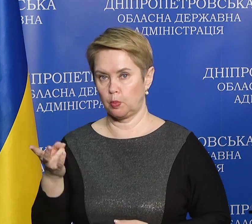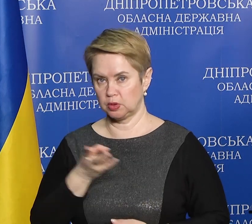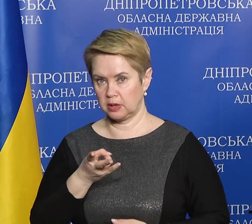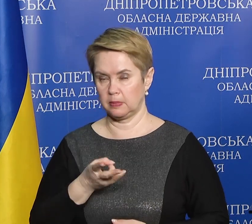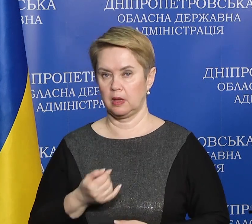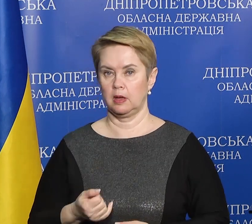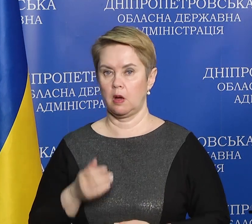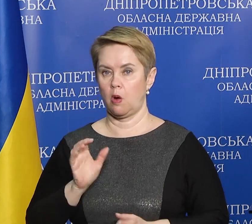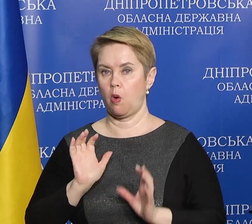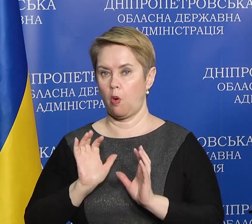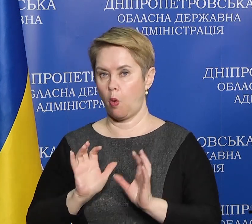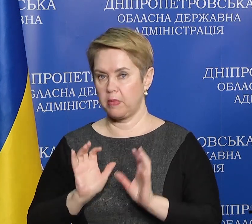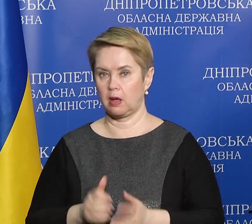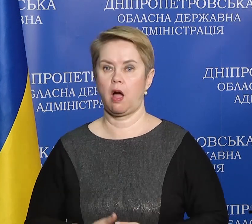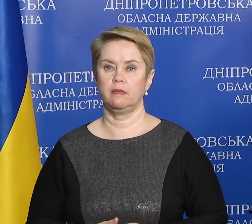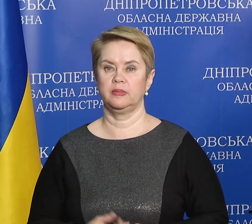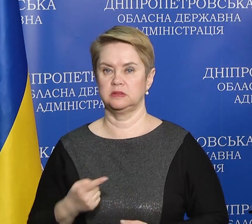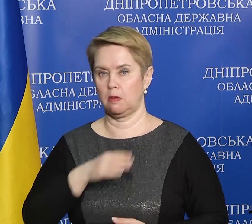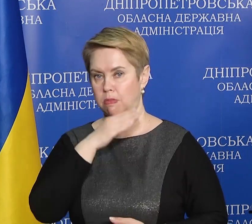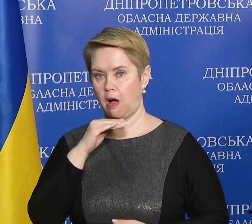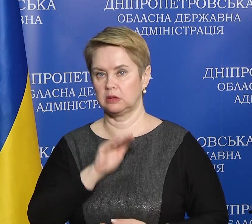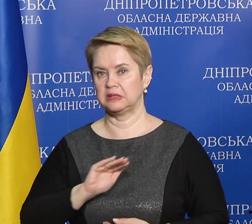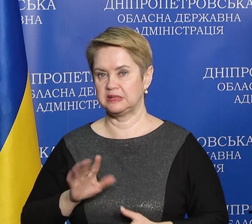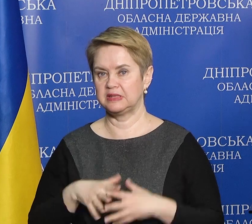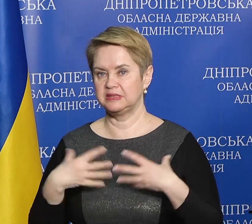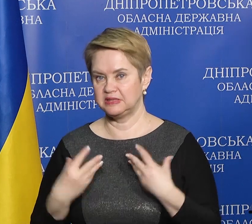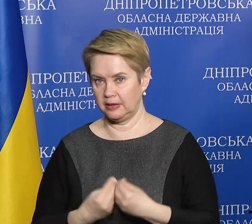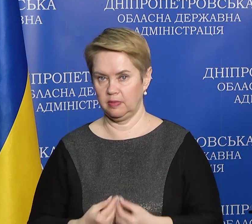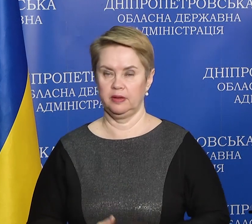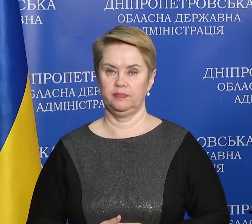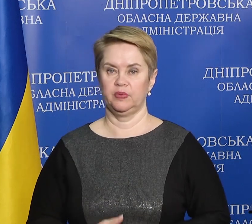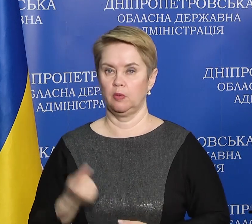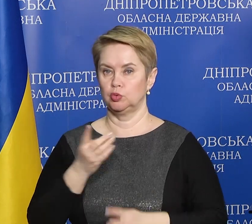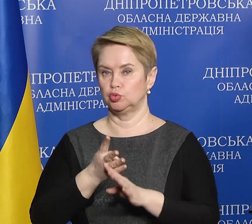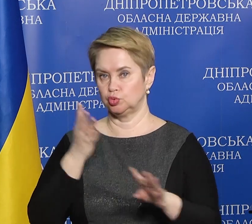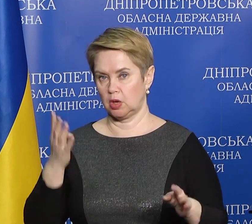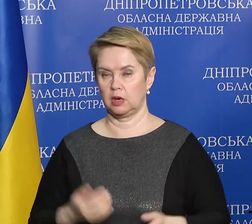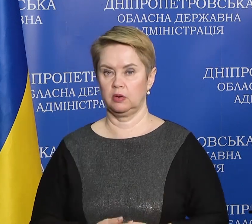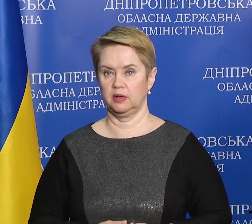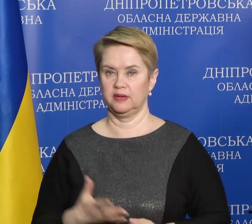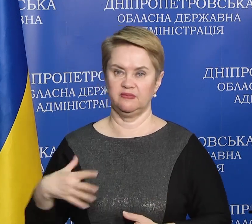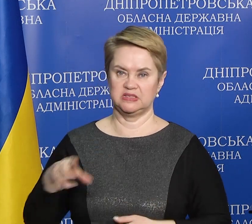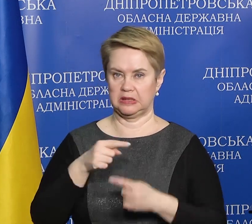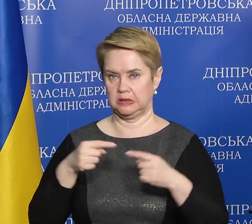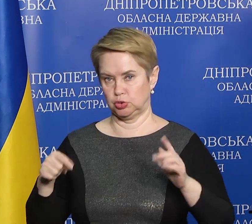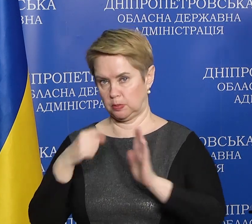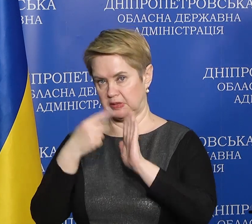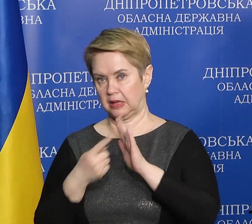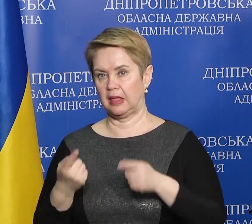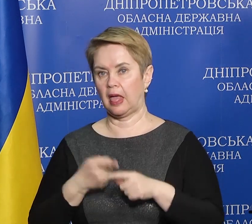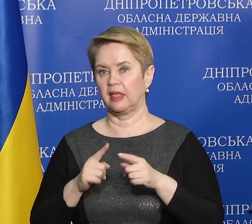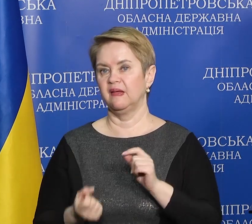потрібна опіка. Це багатодітні наші сім'ї, в першу чергу, ну і всі інші питання, які